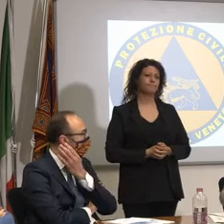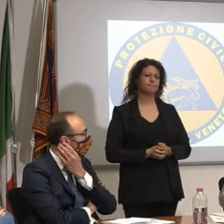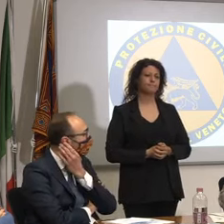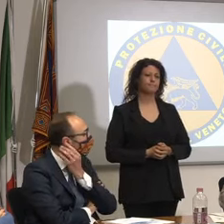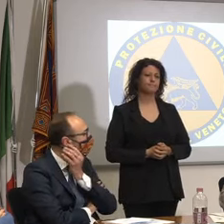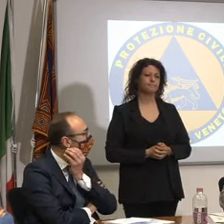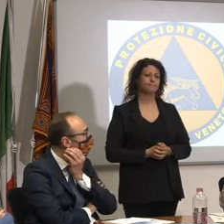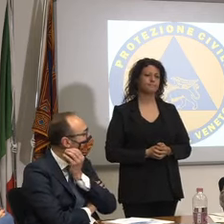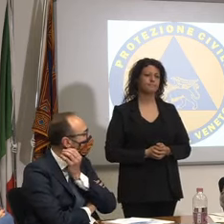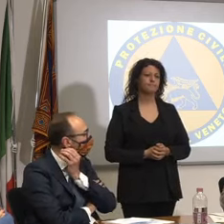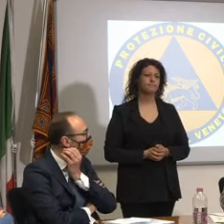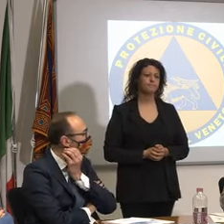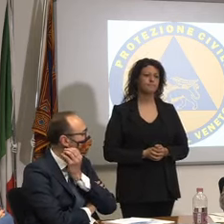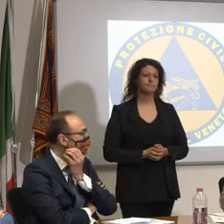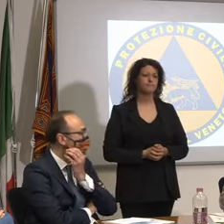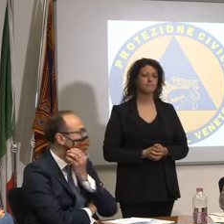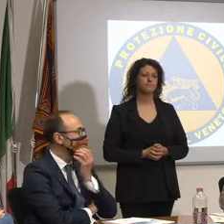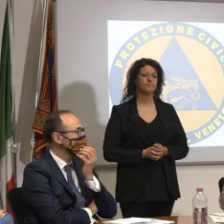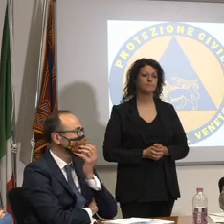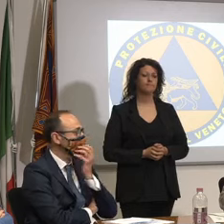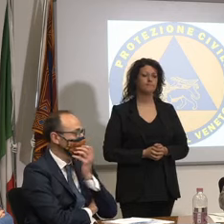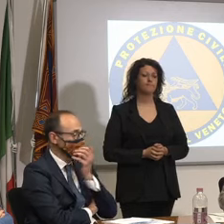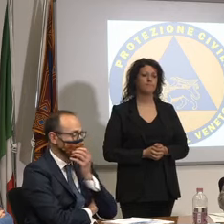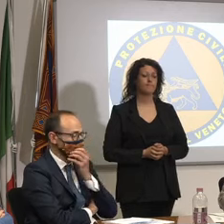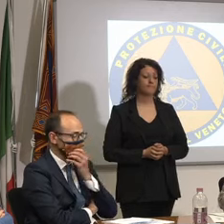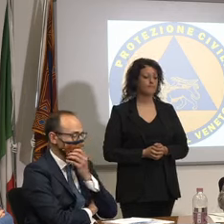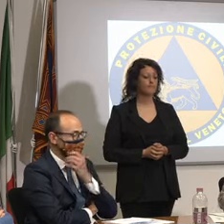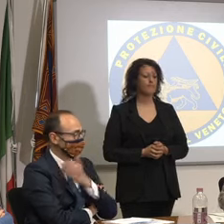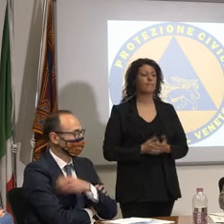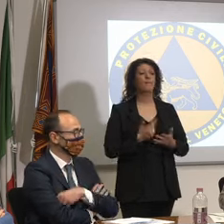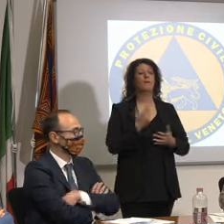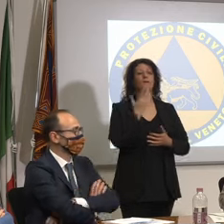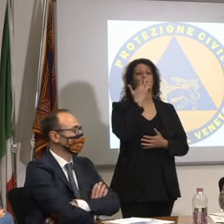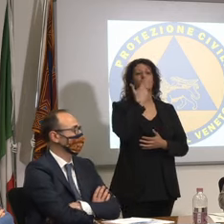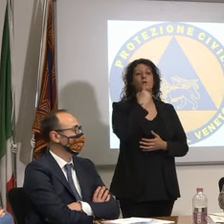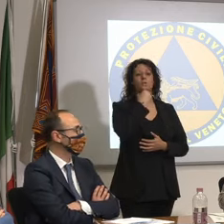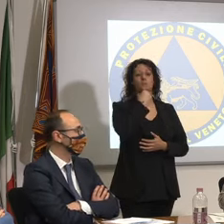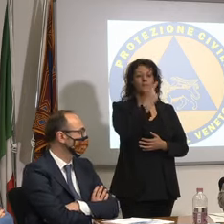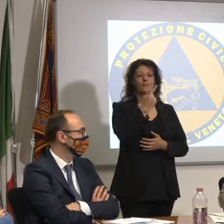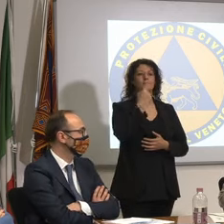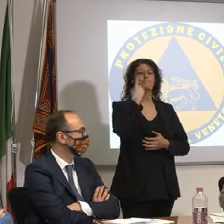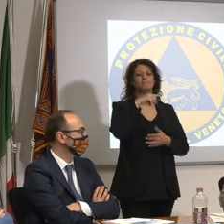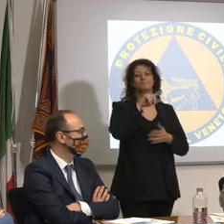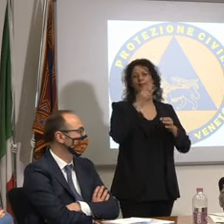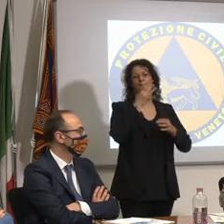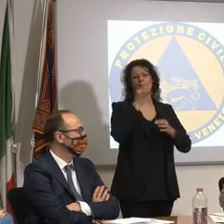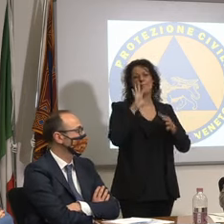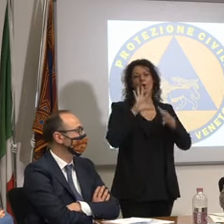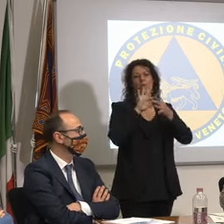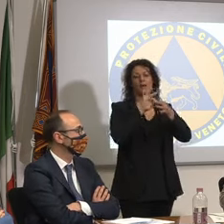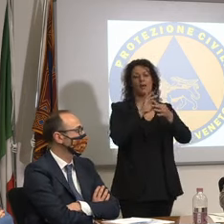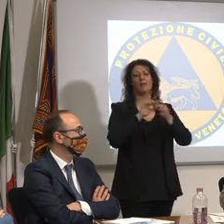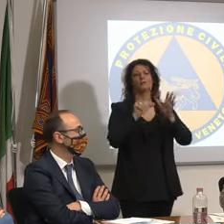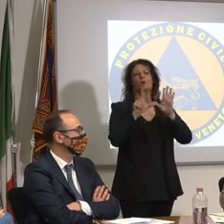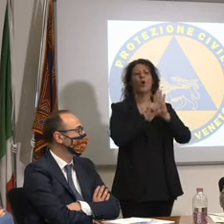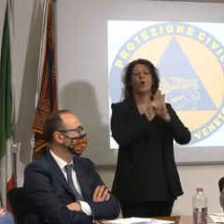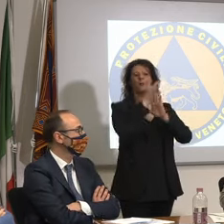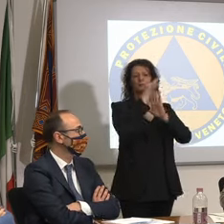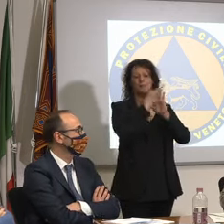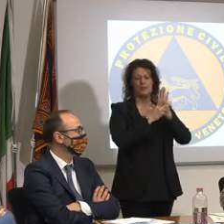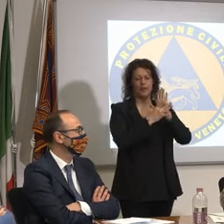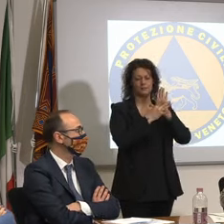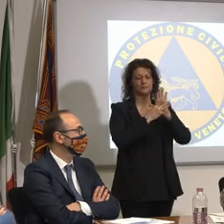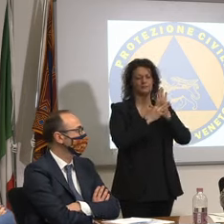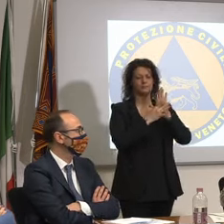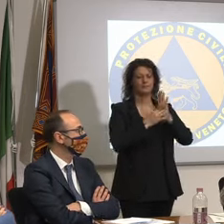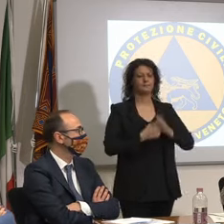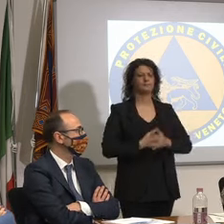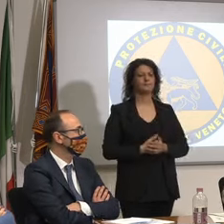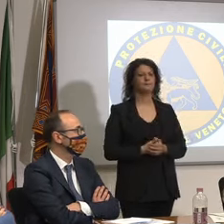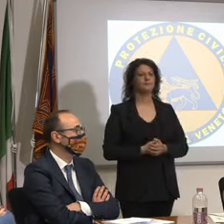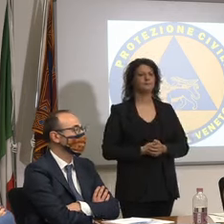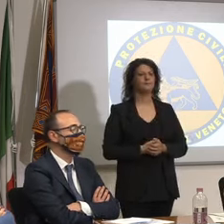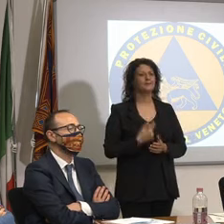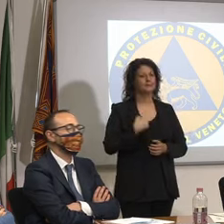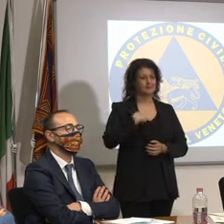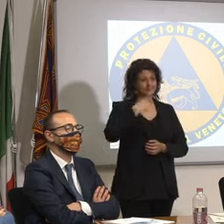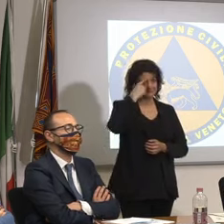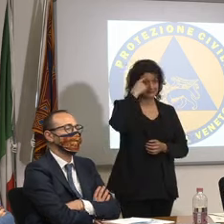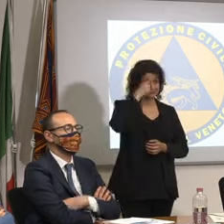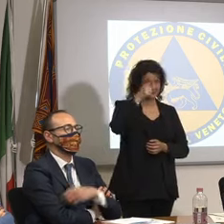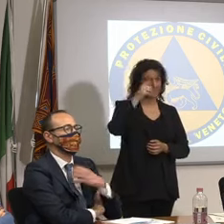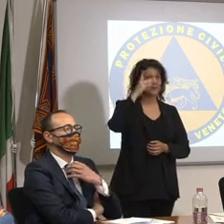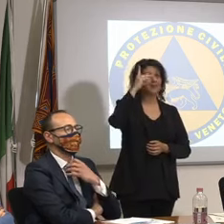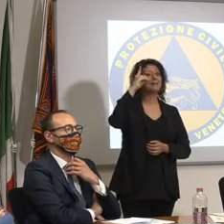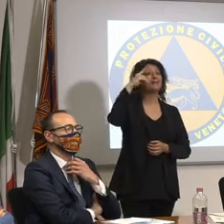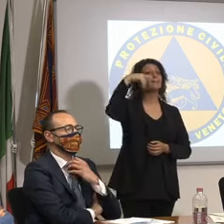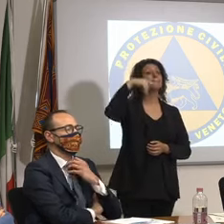e volevo poi dirvi che rispetto all'ordinanza e voi sapete che il dpcm